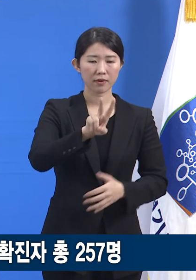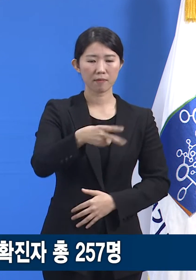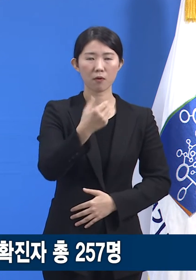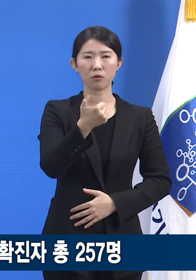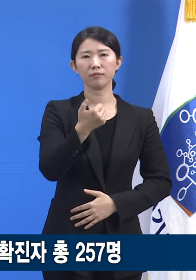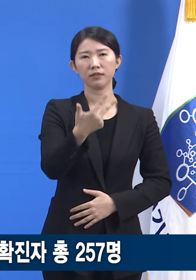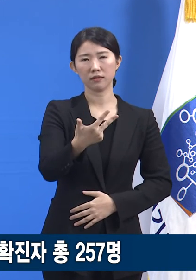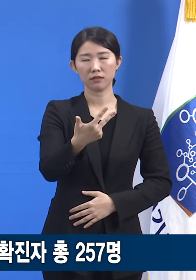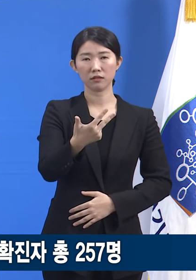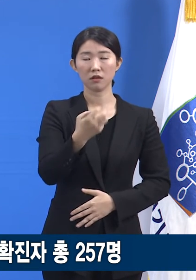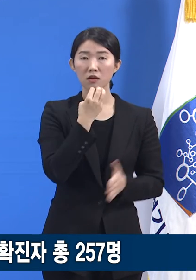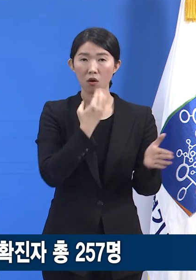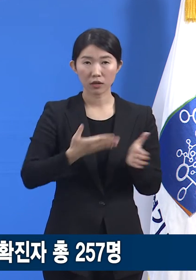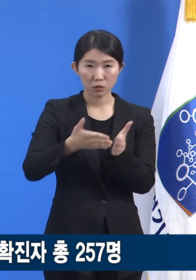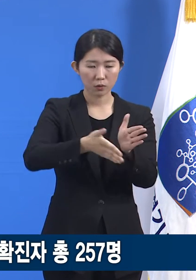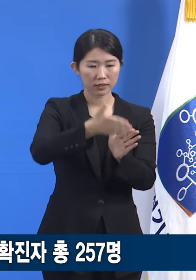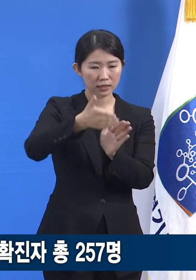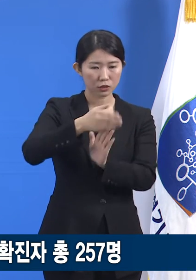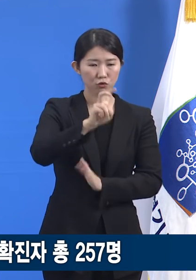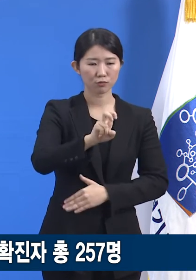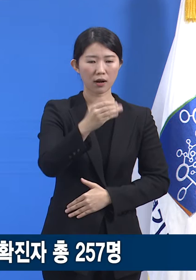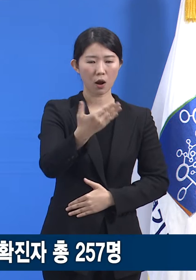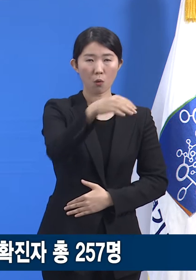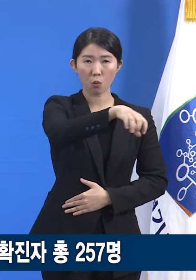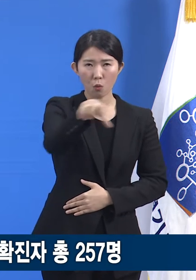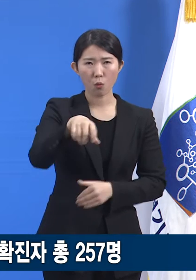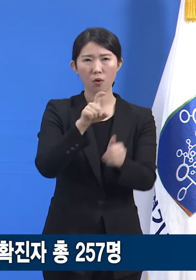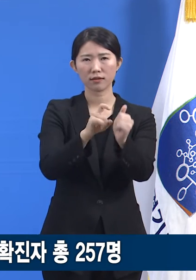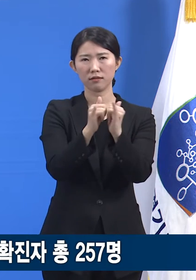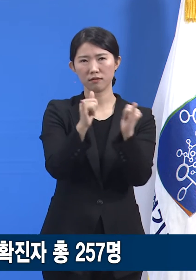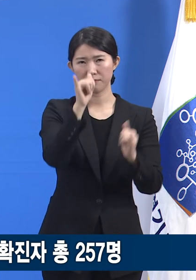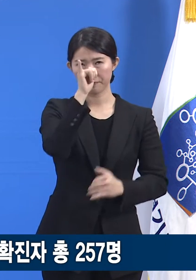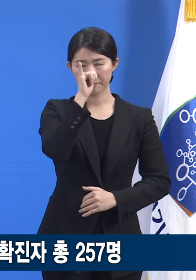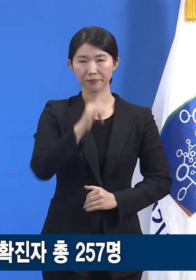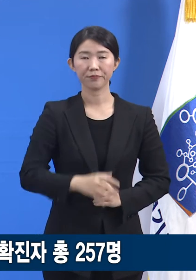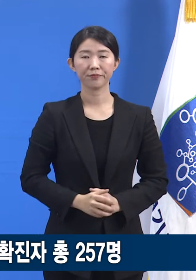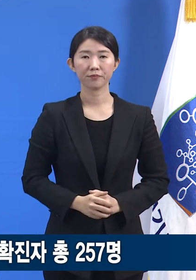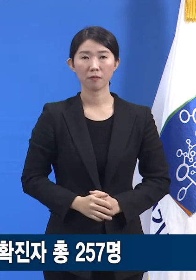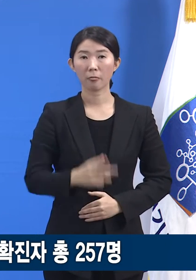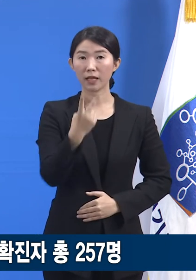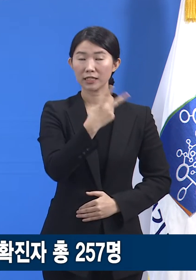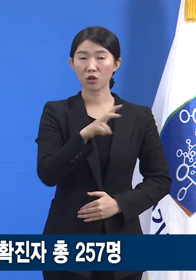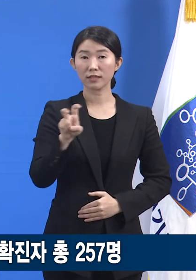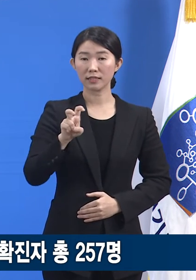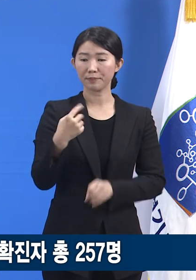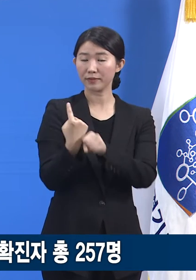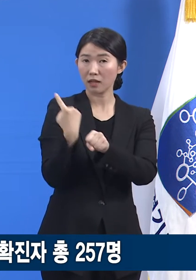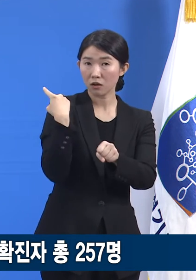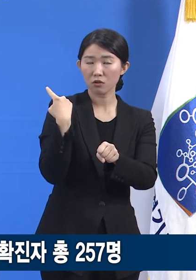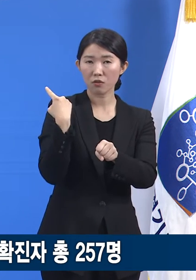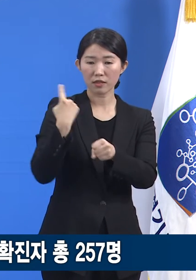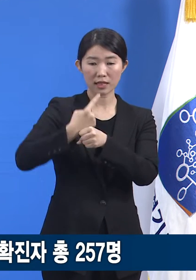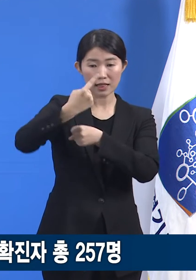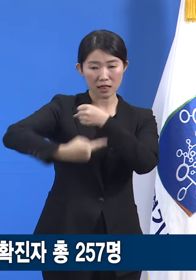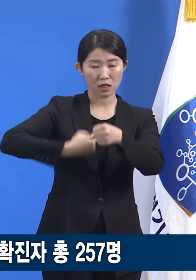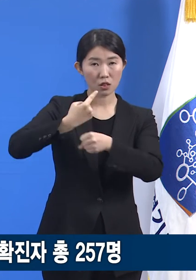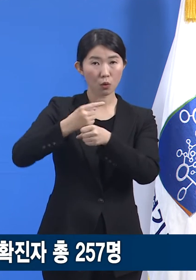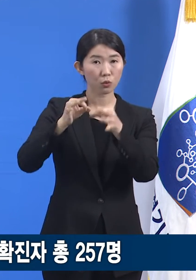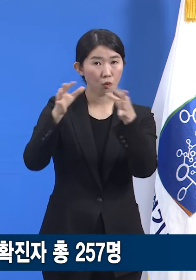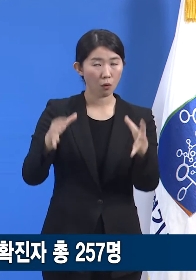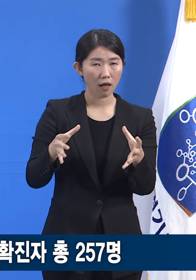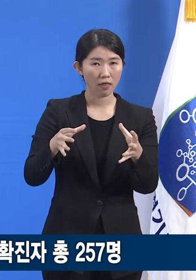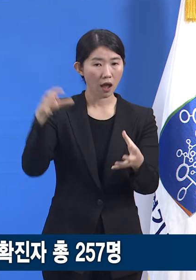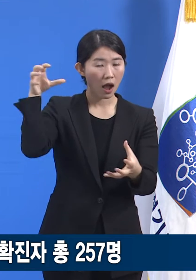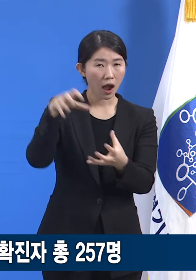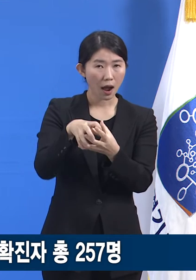도내 29개 시군에서 발생했습니다. 2020년 1년간 전체